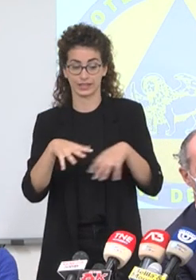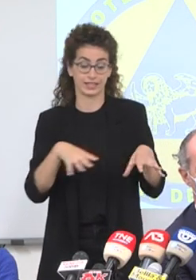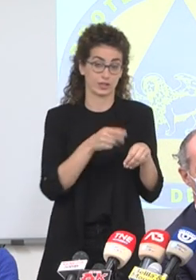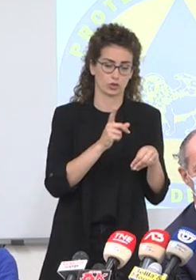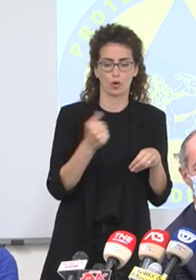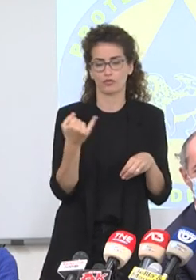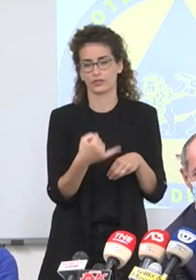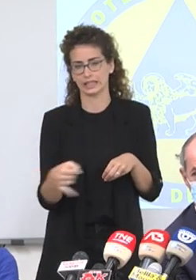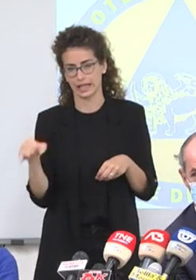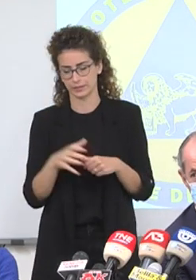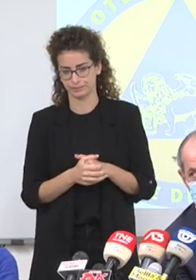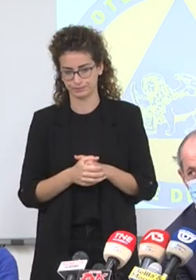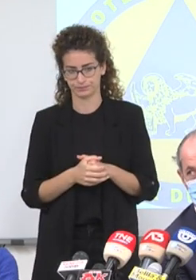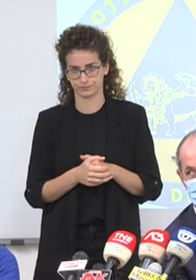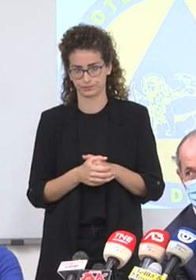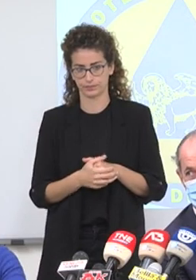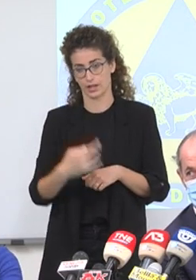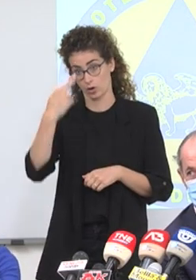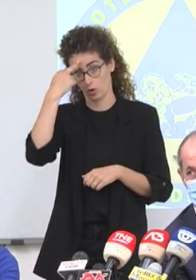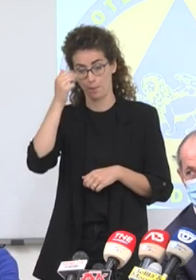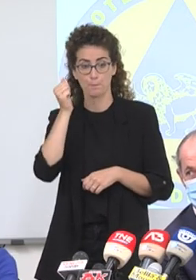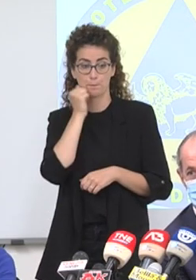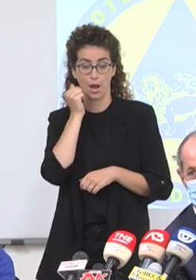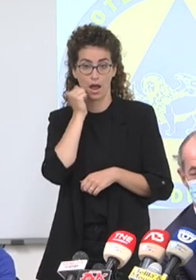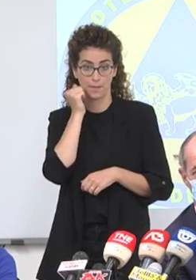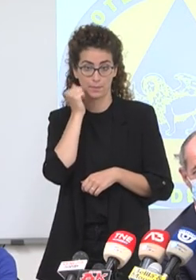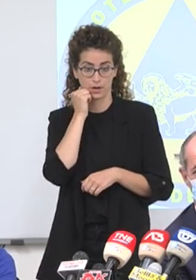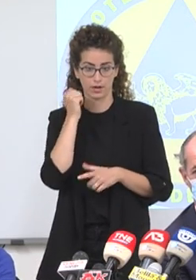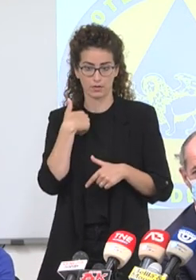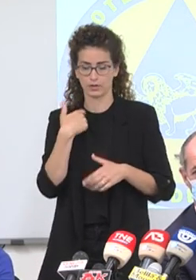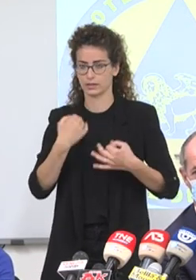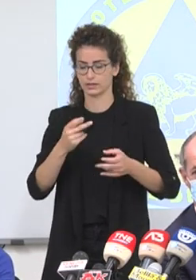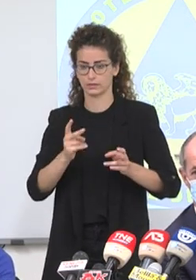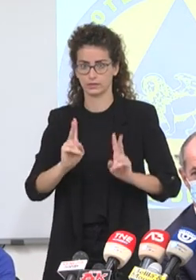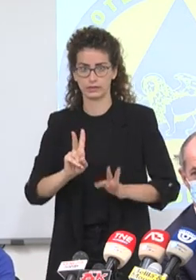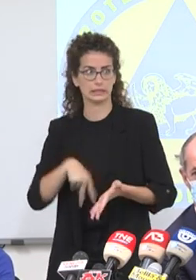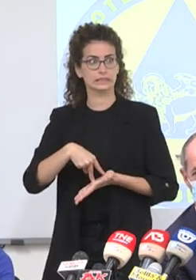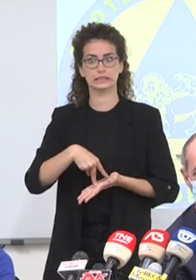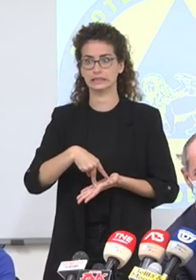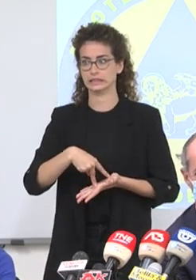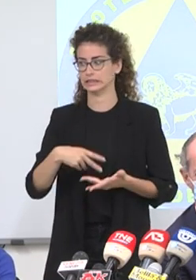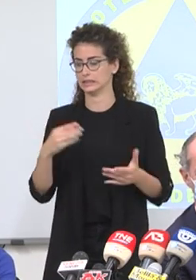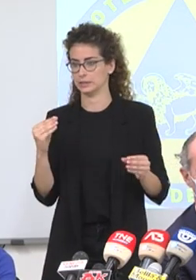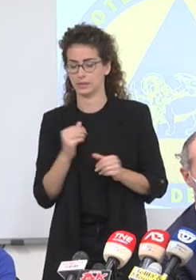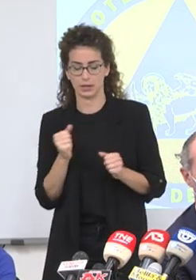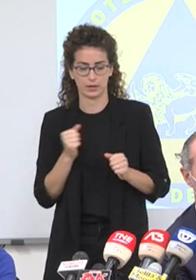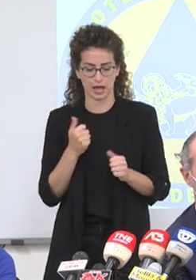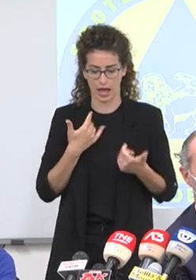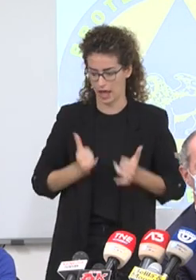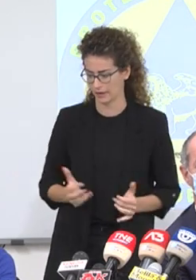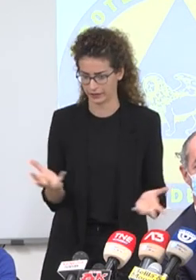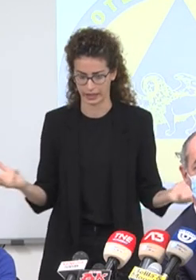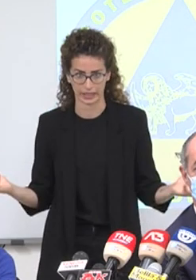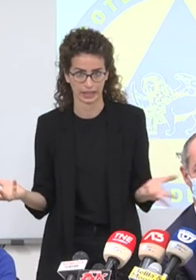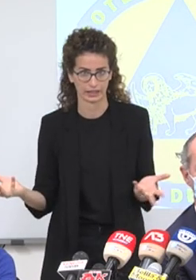saranno chiuse. Ricordo alle mamme che adesso si alzano in piedi, sono preoccupate di voce, cosa facciamo, i figli